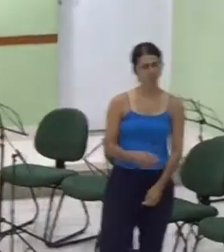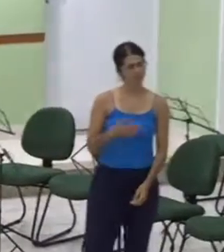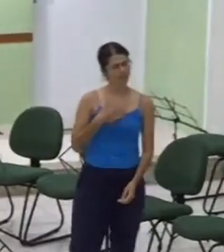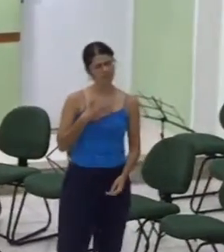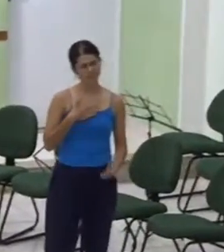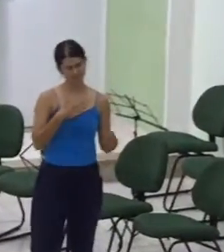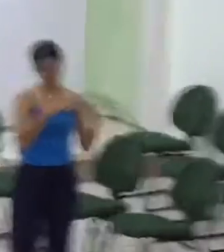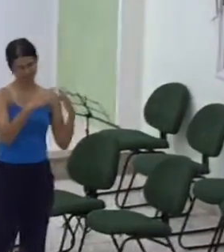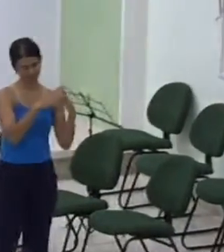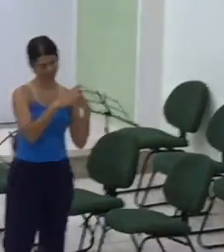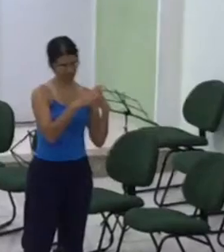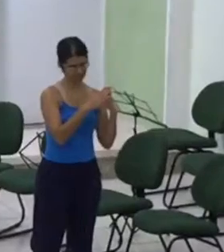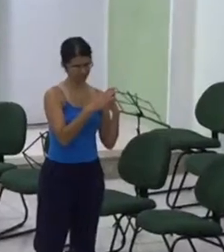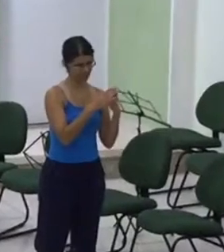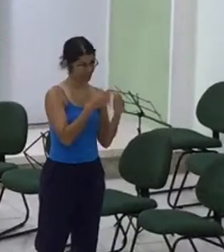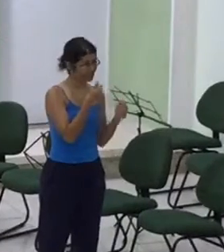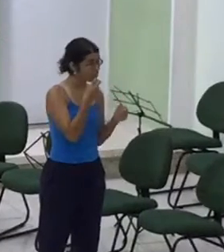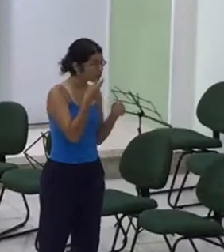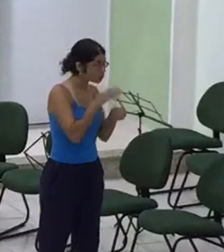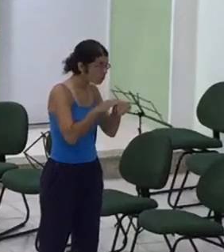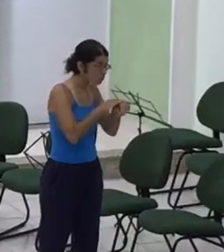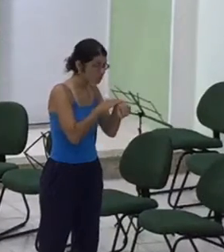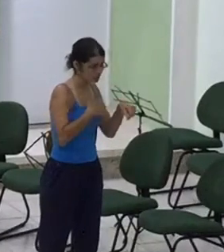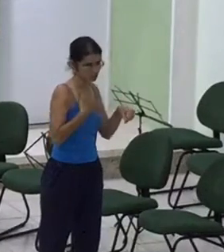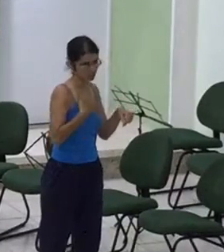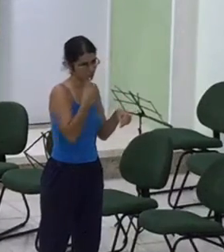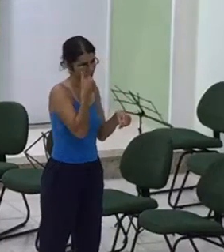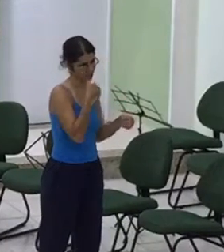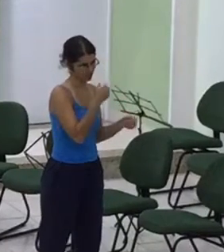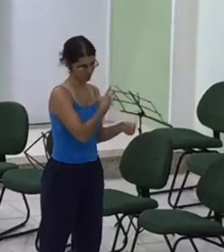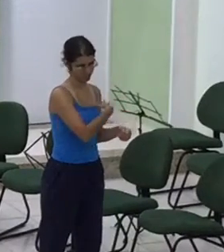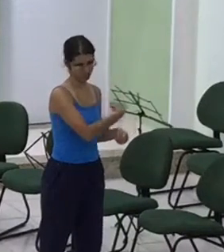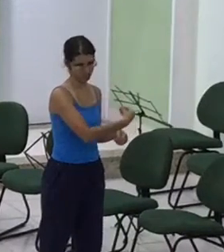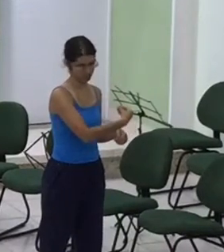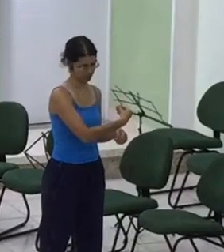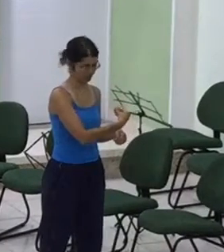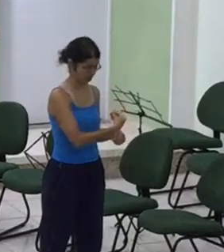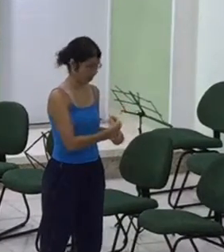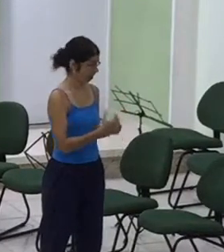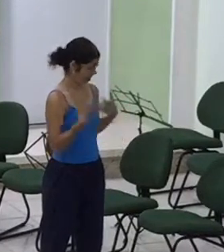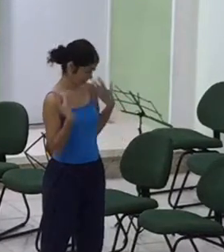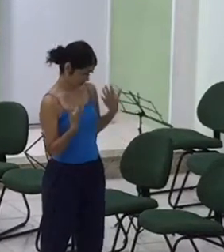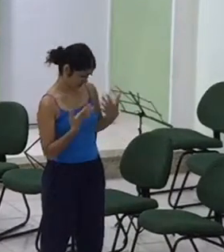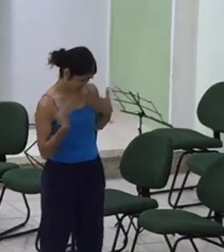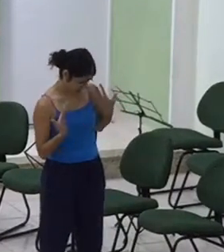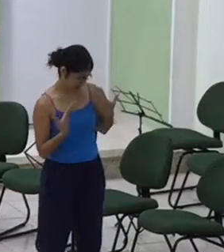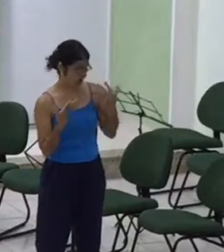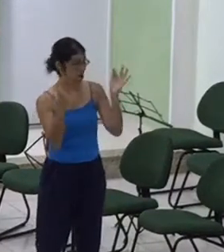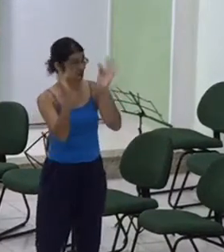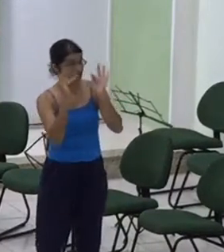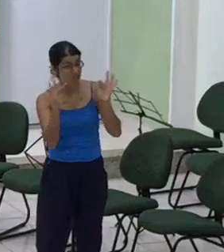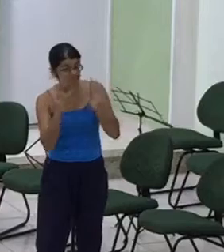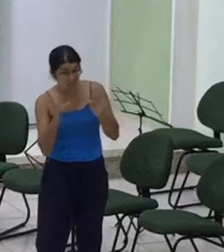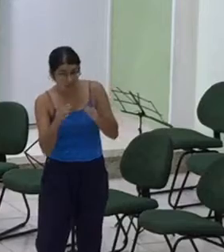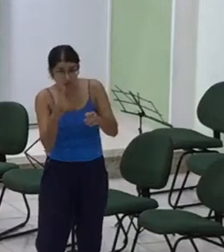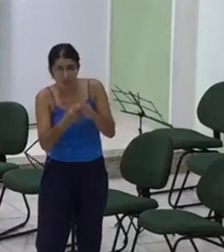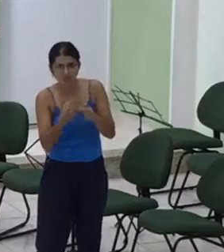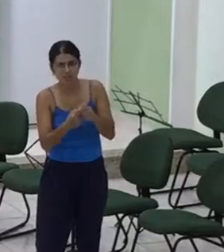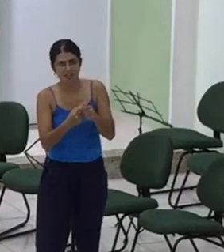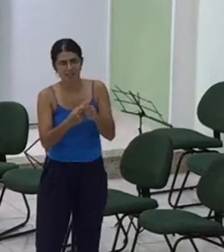lembro que conversa foi, mas eu falei para ela, a nossa alegria e a nossa felicidade é porque somos salvos em Cristo Jesus e